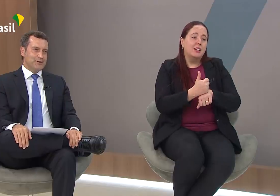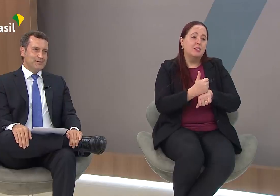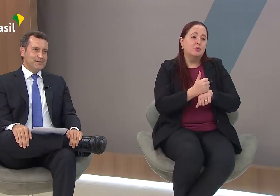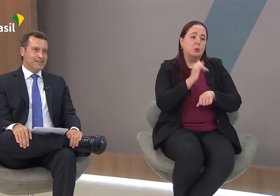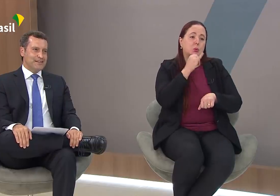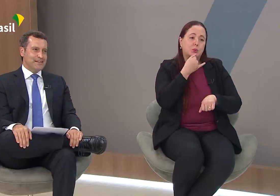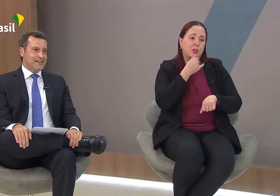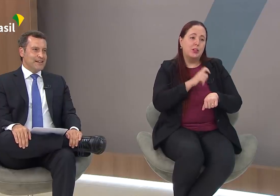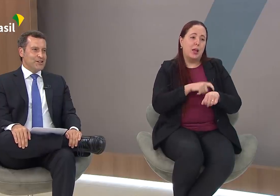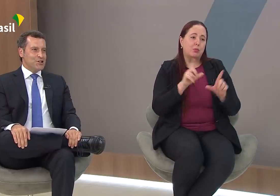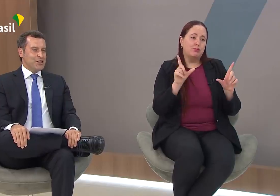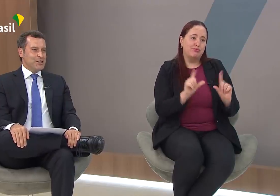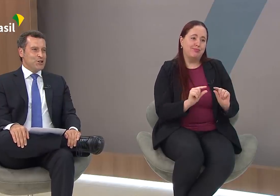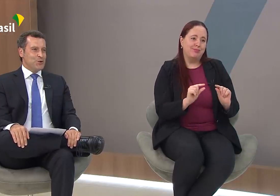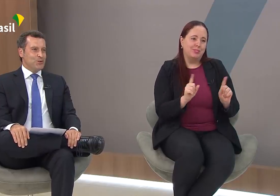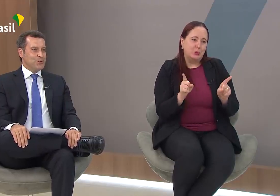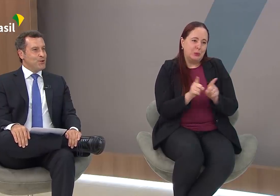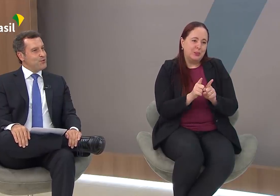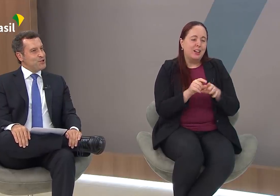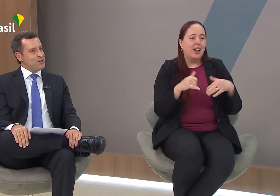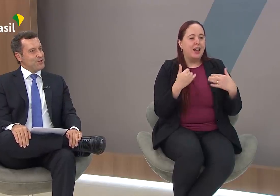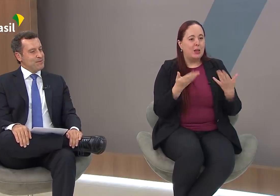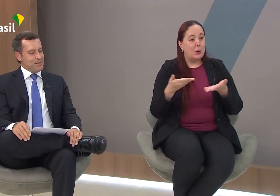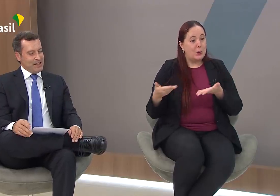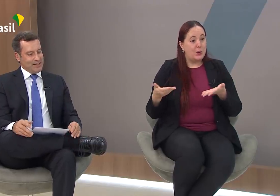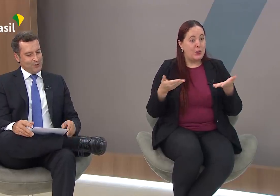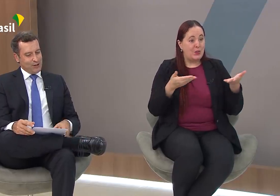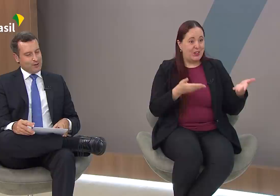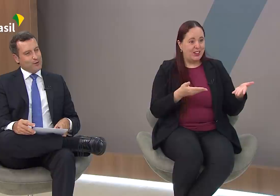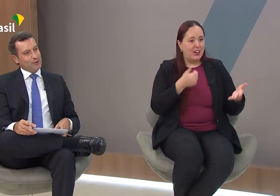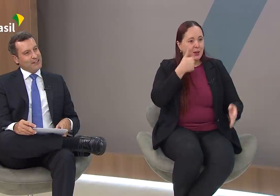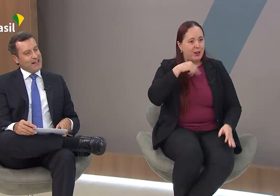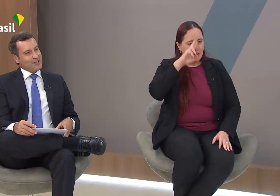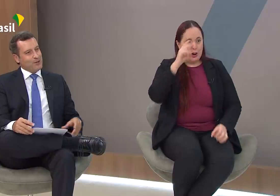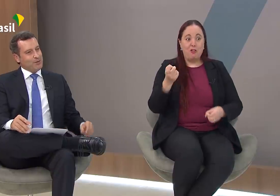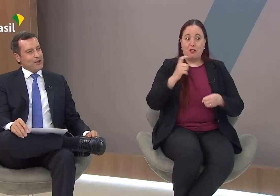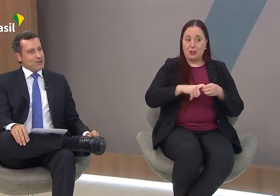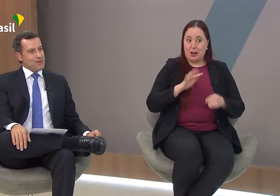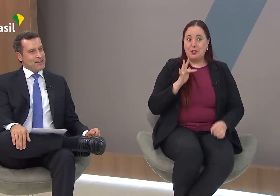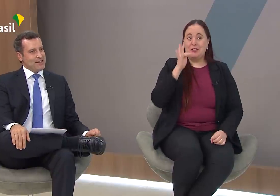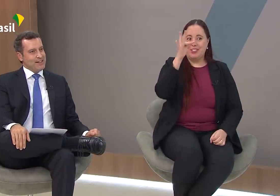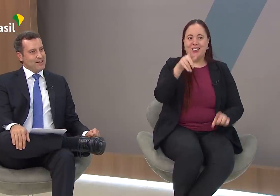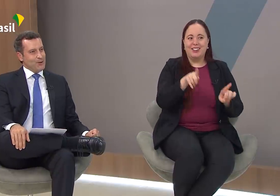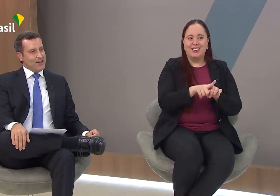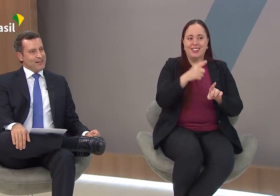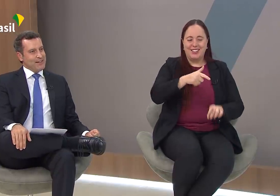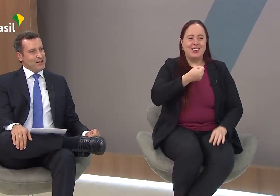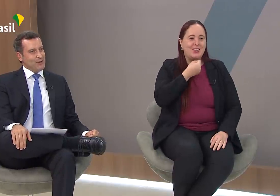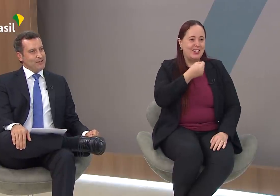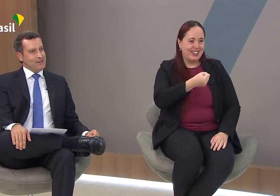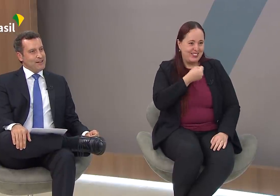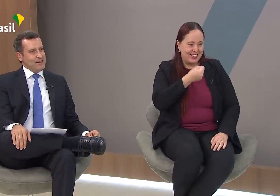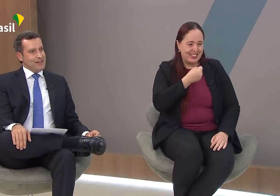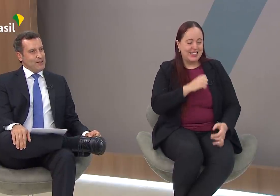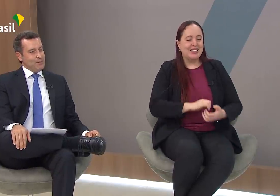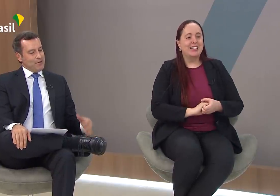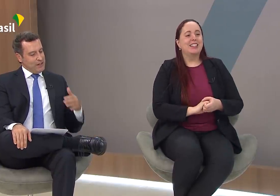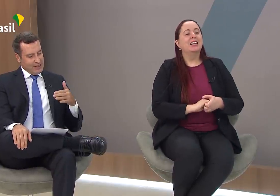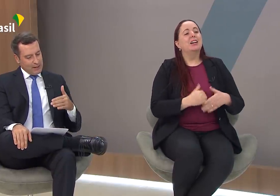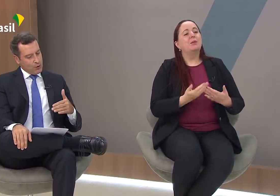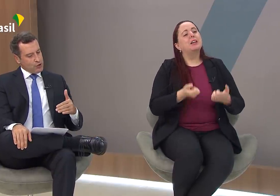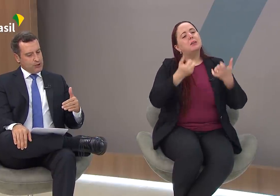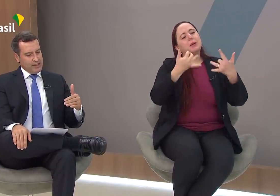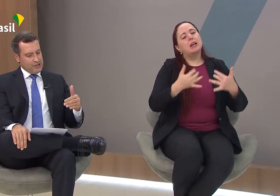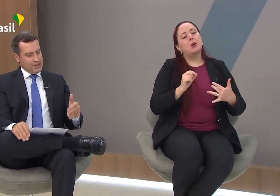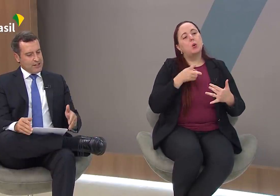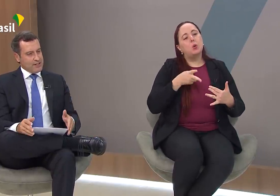acabando. A gente já deixa um convite para a senhora voltar numa próxima ocasião para